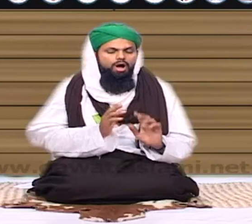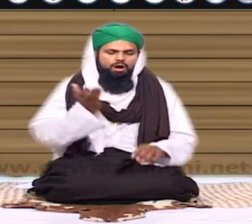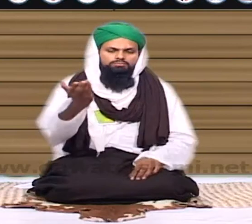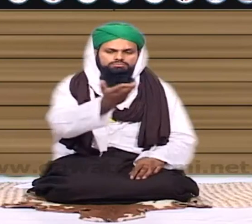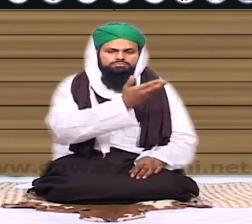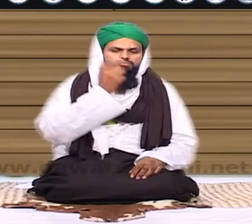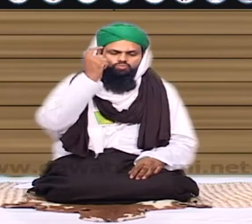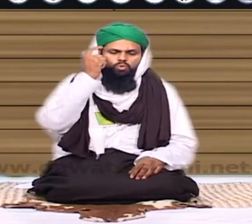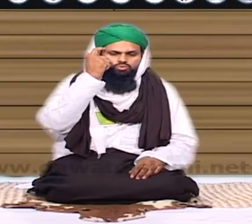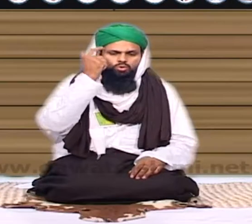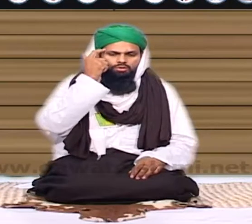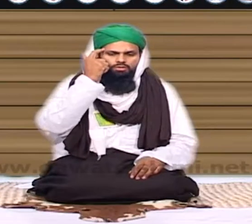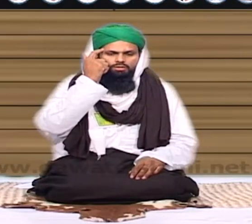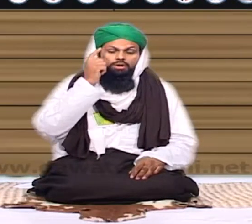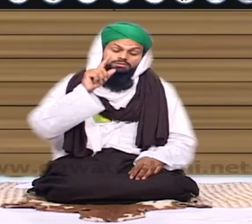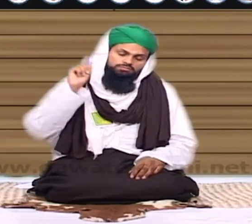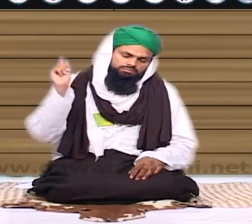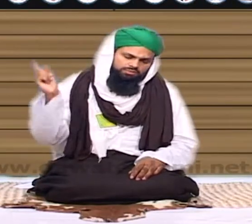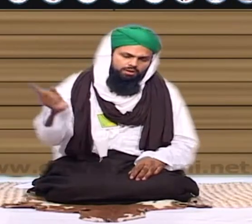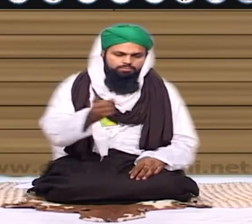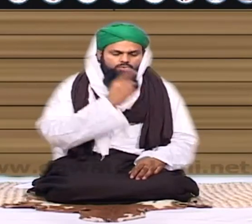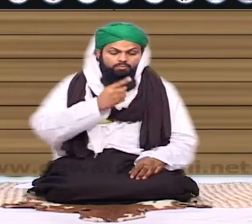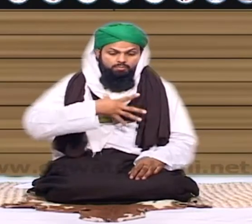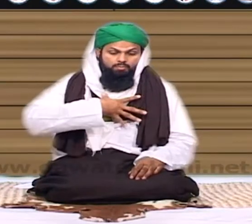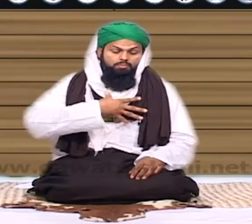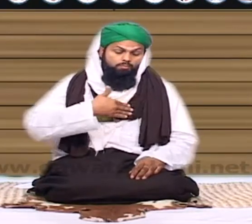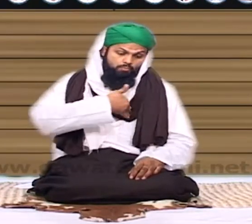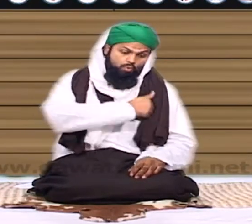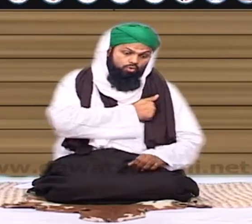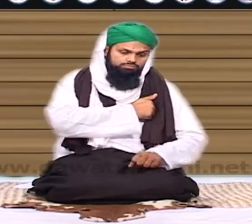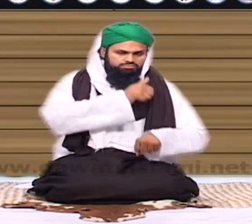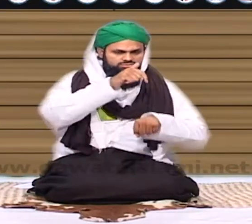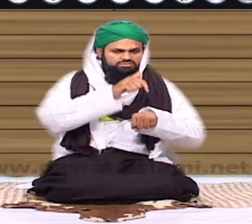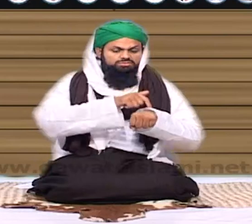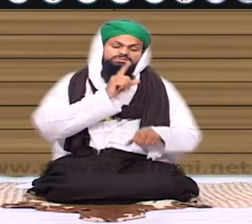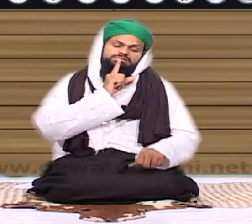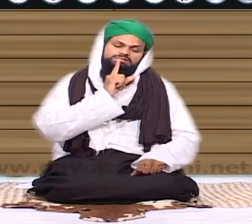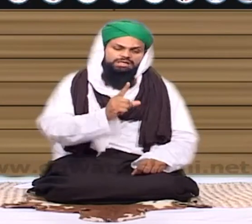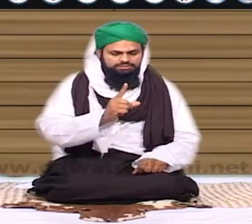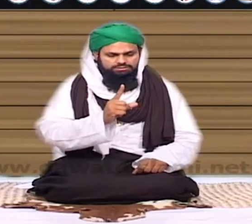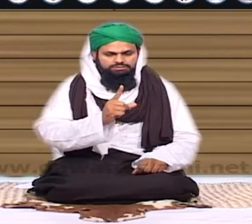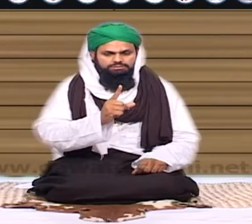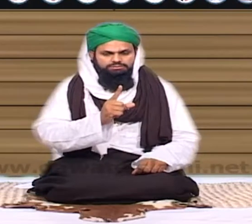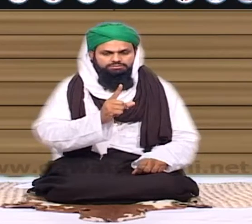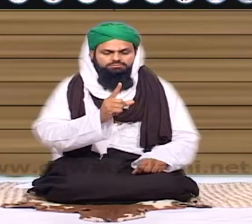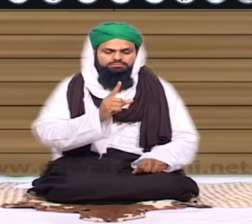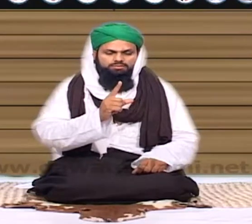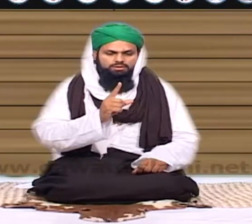کرتے ہیں جو میرے ستانی بھائیو سوچئے سب کے لئے سزا موت تو سناوی یاد کیے موت برحق ہے تو جب یہ